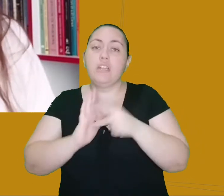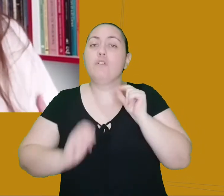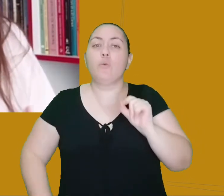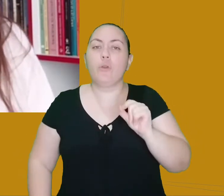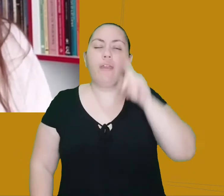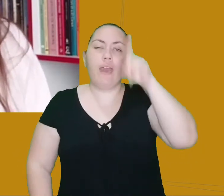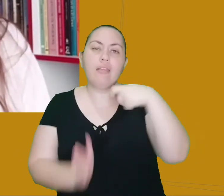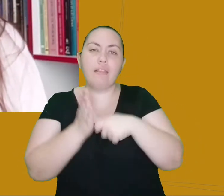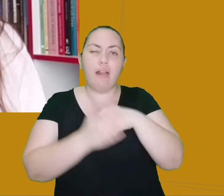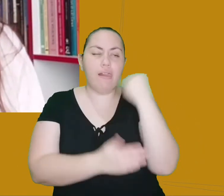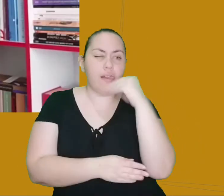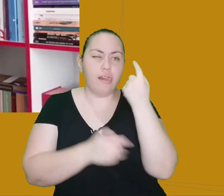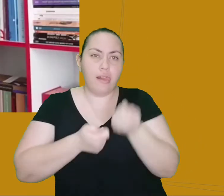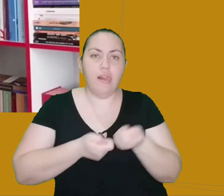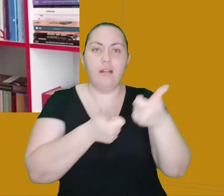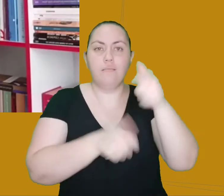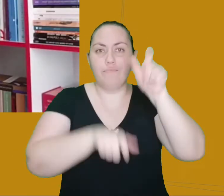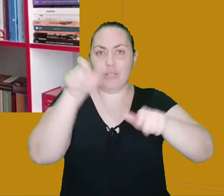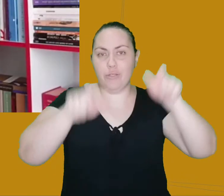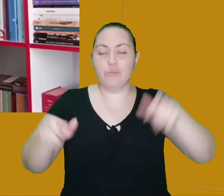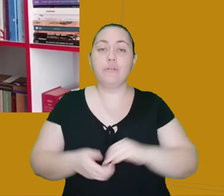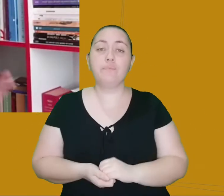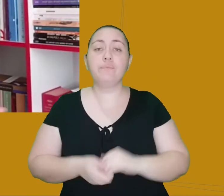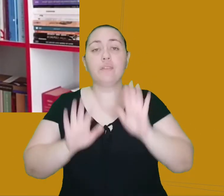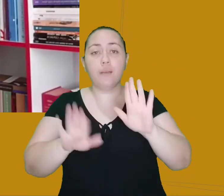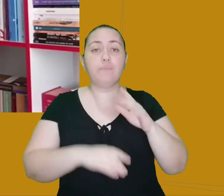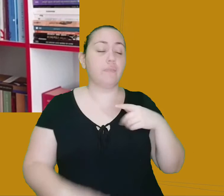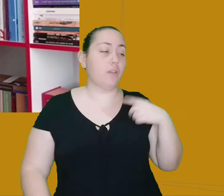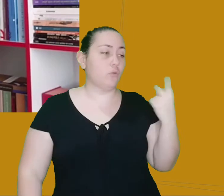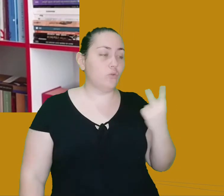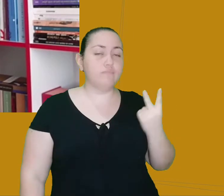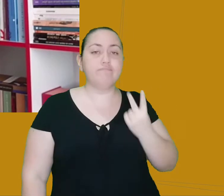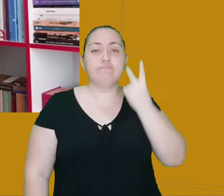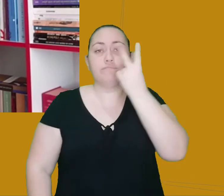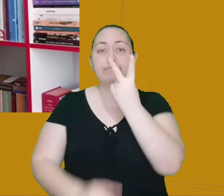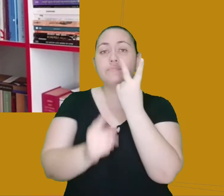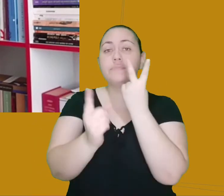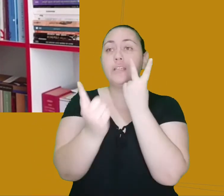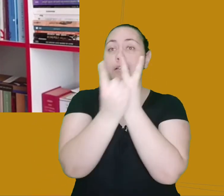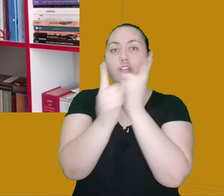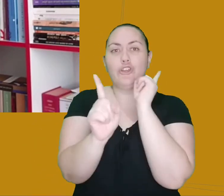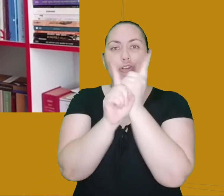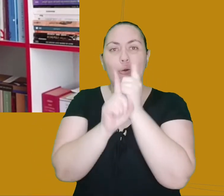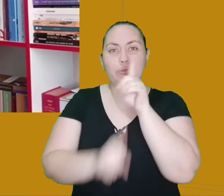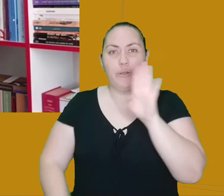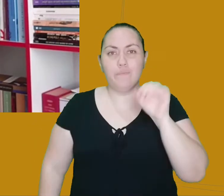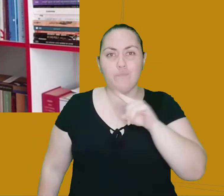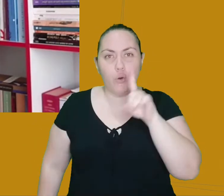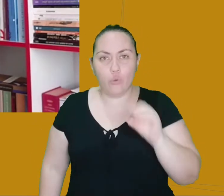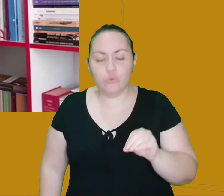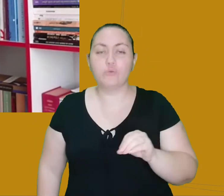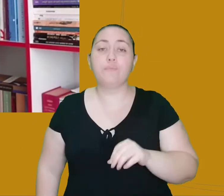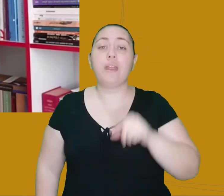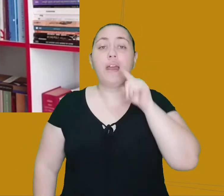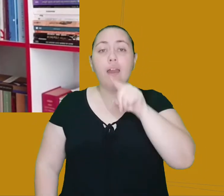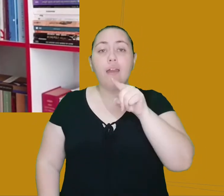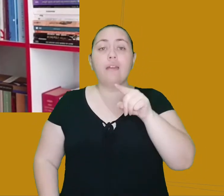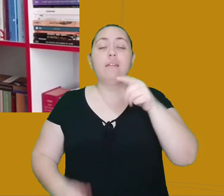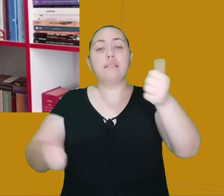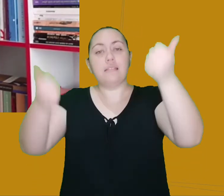enganar os outros. Os três são lá, conversando com o Bonzo, e o Pomada então explica pra o trio o que é esse Pomadismo, e aí as palavras